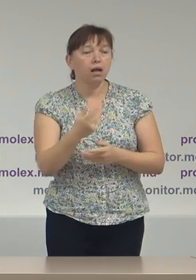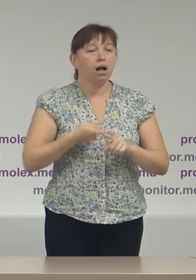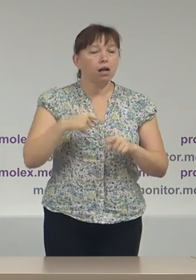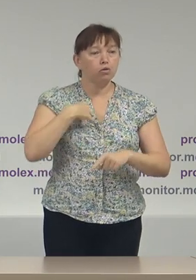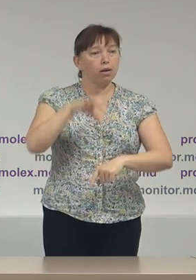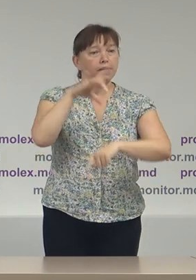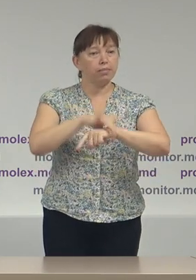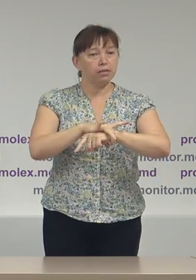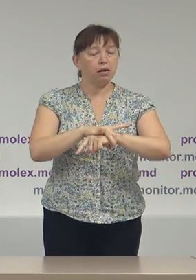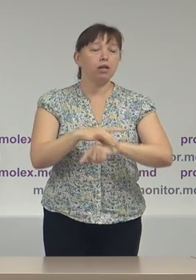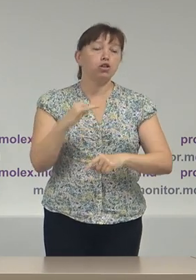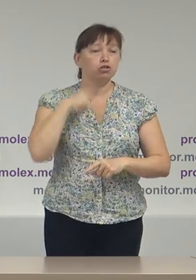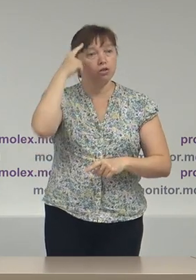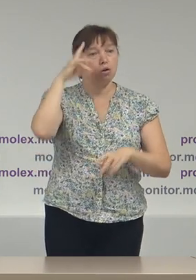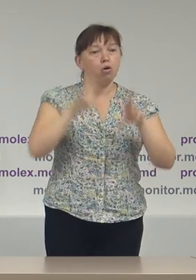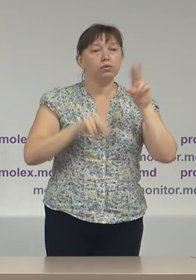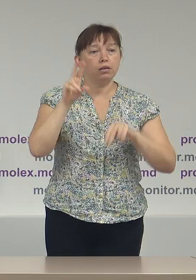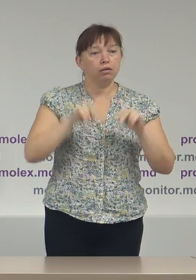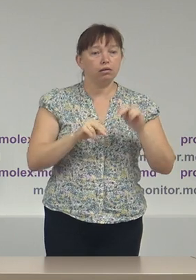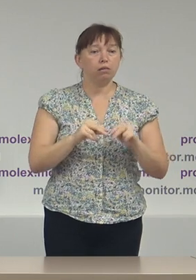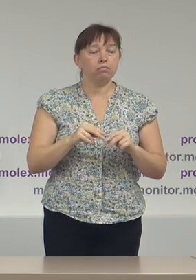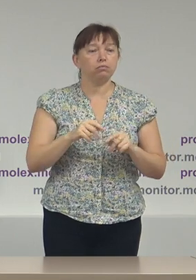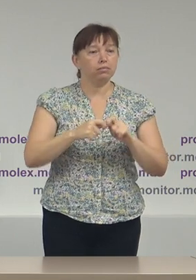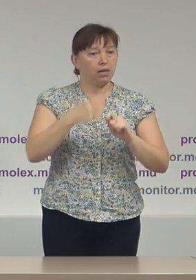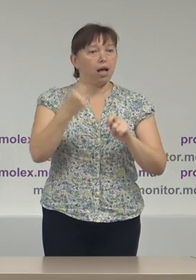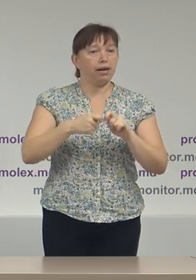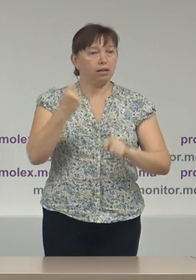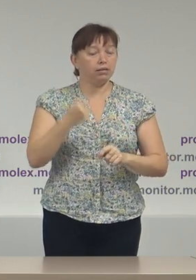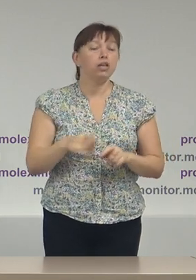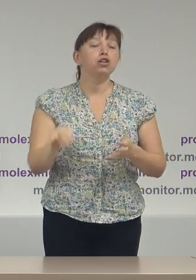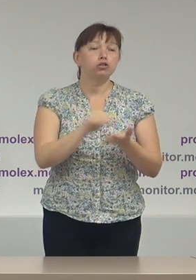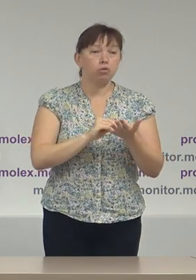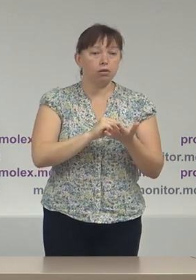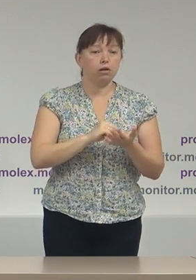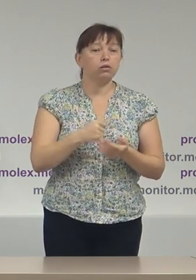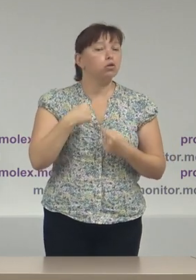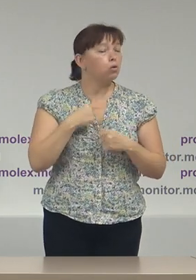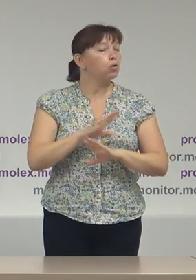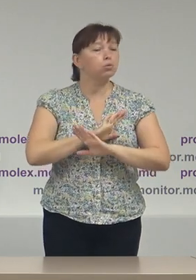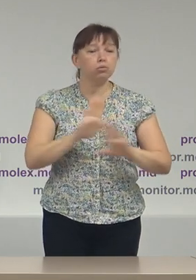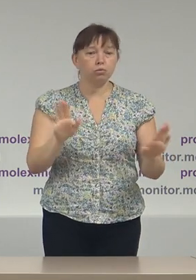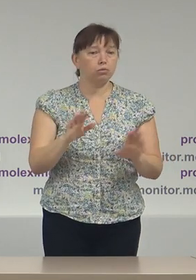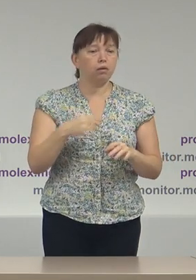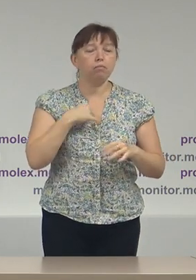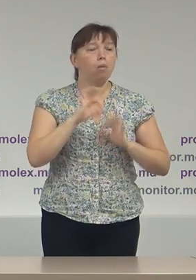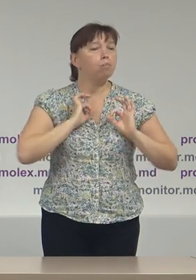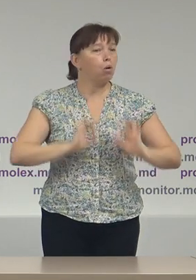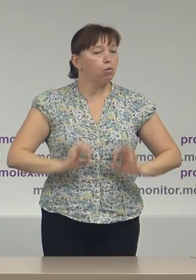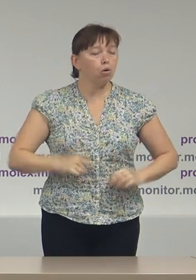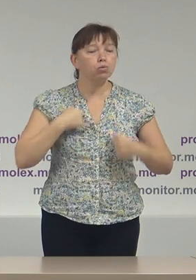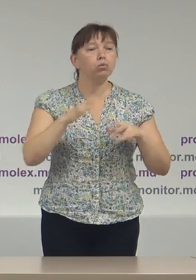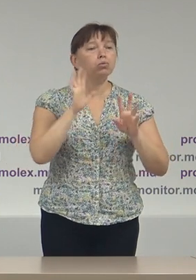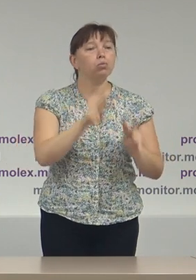depistat și pe care le considerăm carențe. Și, încă o dată, reiterăm, noi nu suntem închetători, procurori, noi suntem